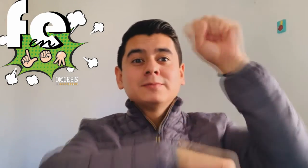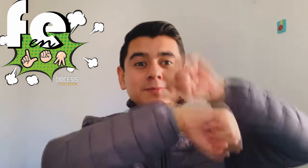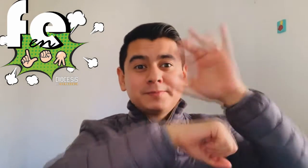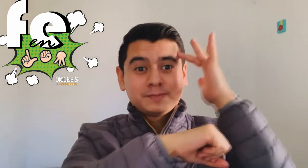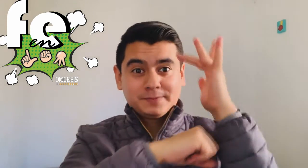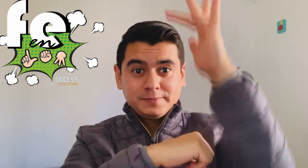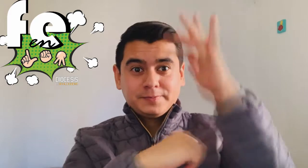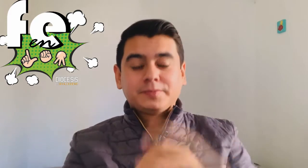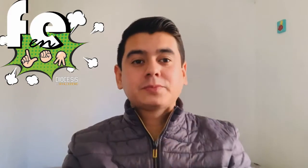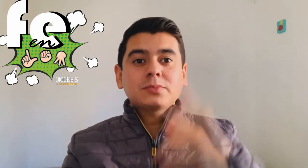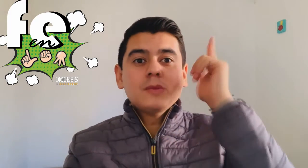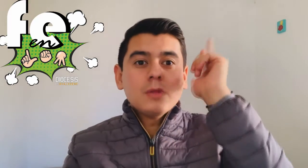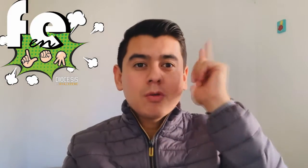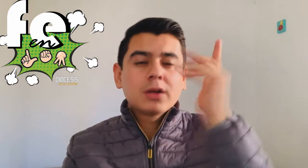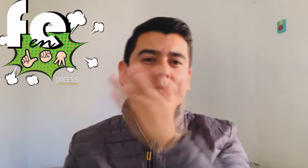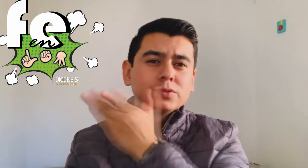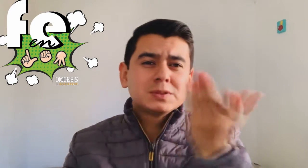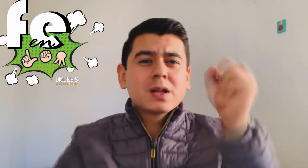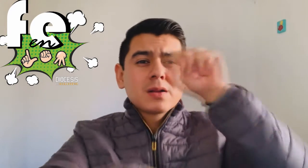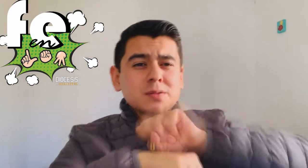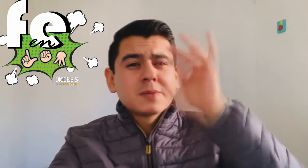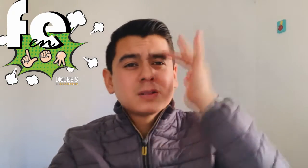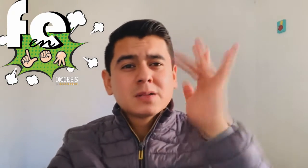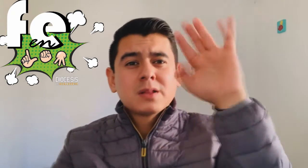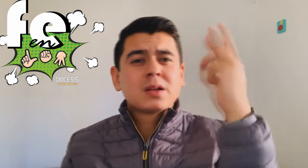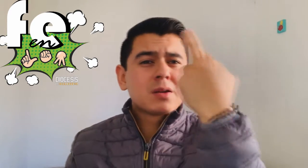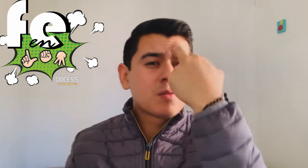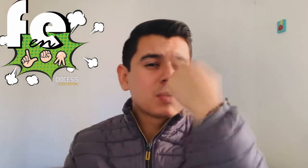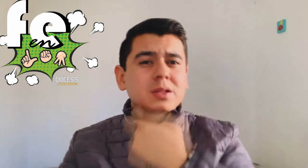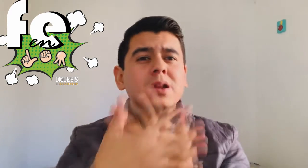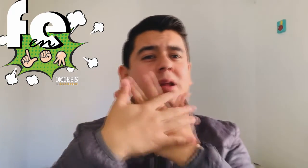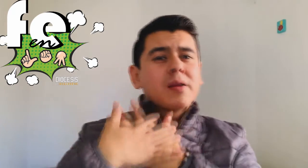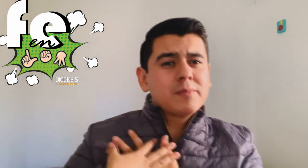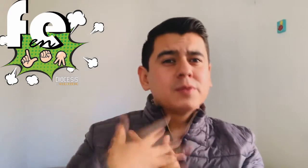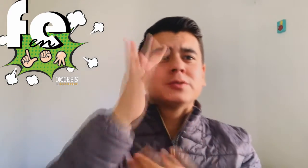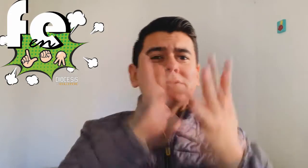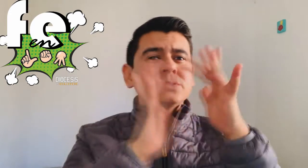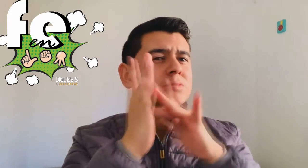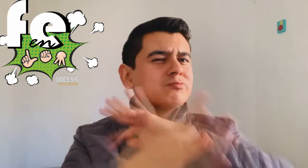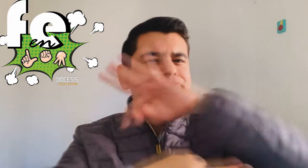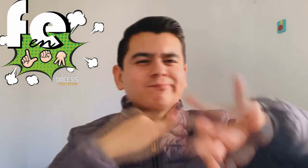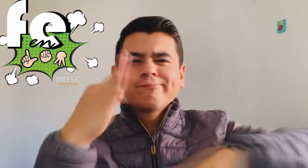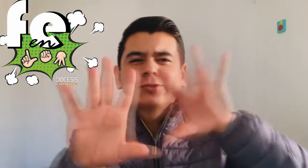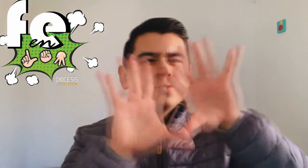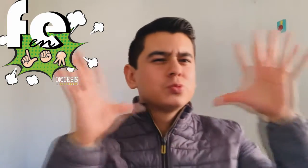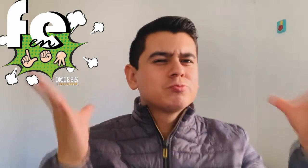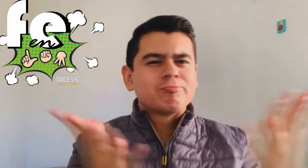Ojalá que esta Semana Santa esté marcada con el recordar el amor de Dios a todo el mundo, a toda la humanidad